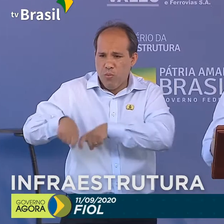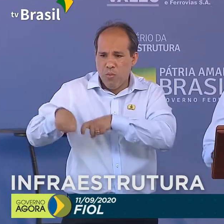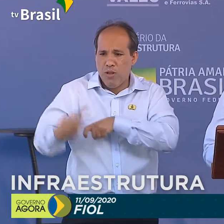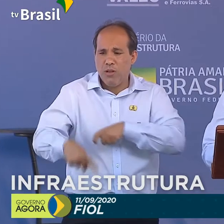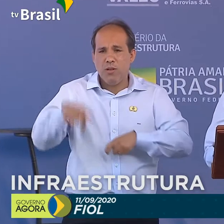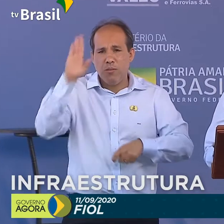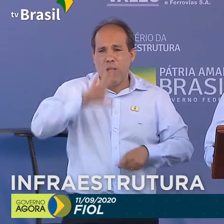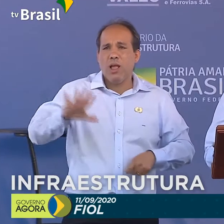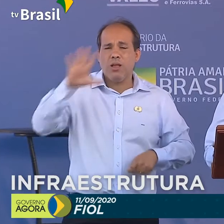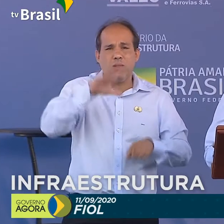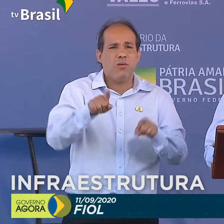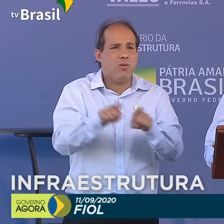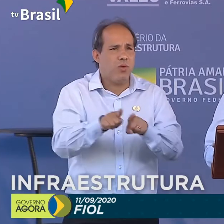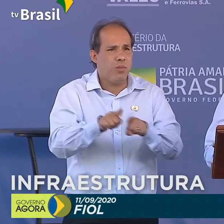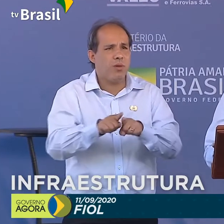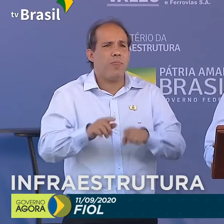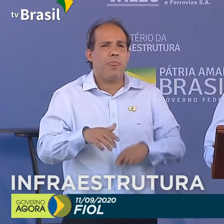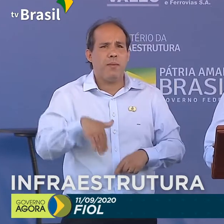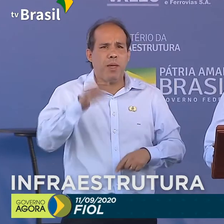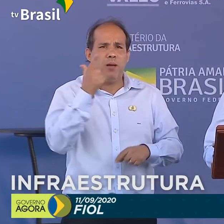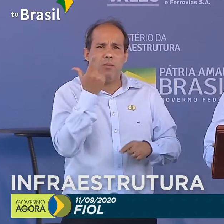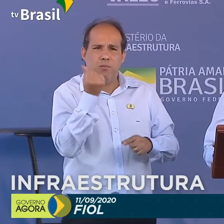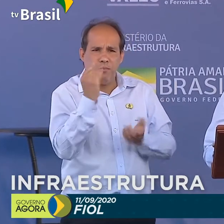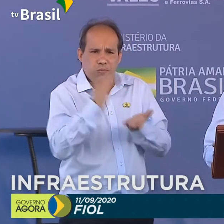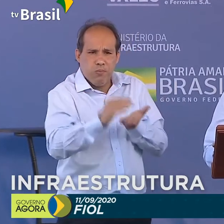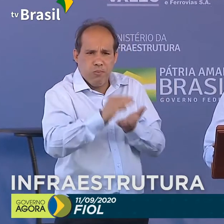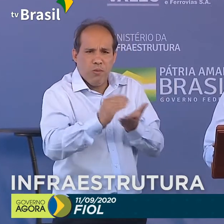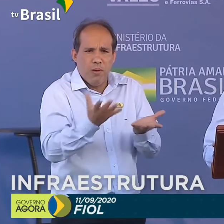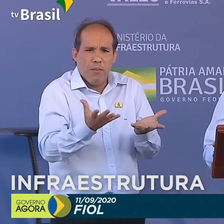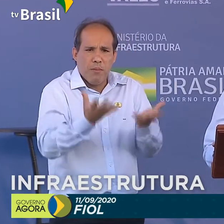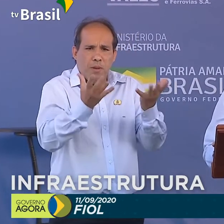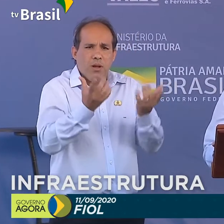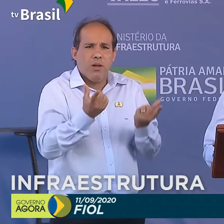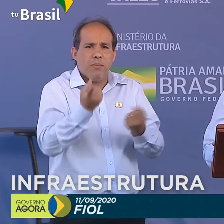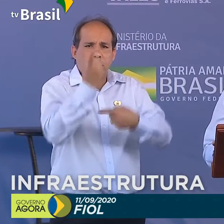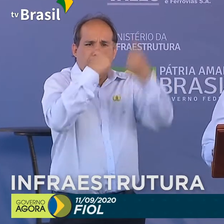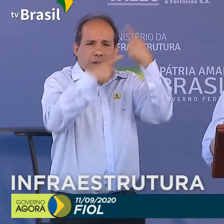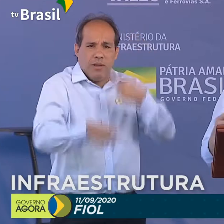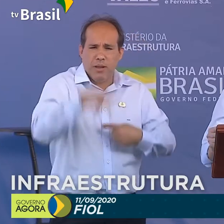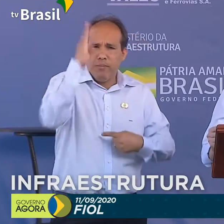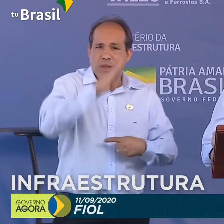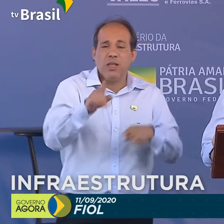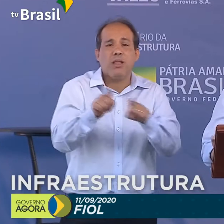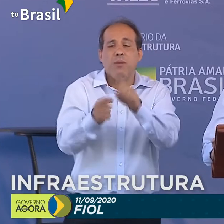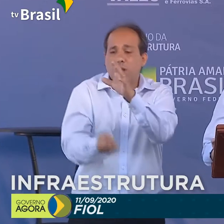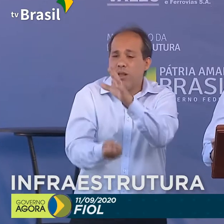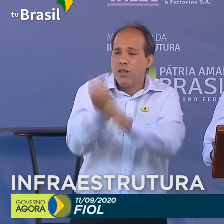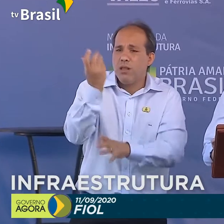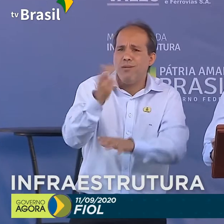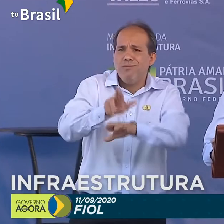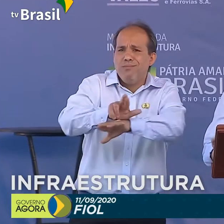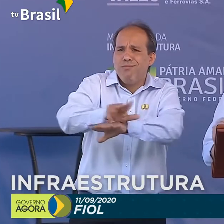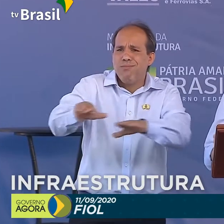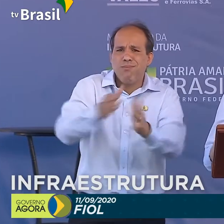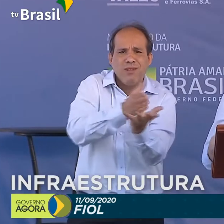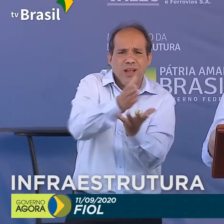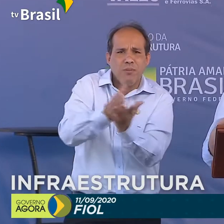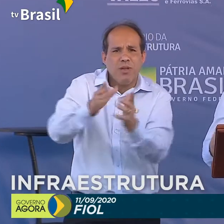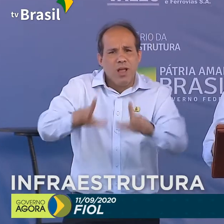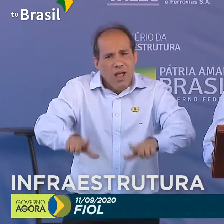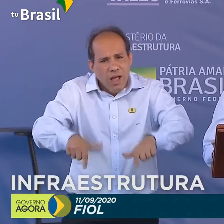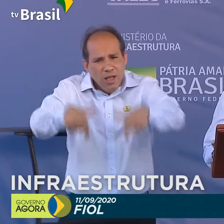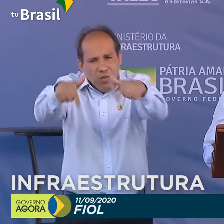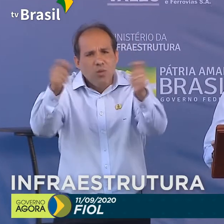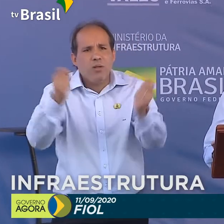trazendo mais recursos e mais riquezas para o Brasil. E, com a criação de riqueza, nós temos condição de investir